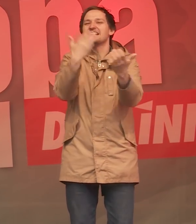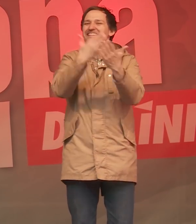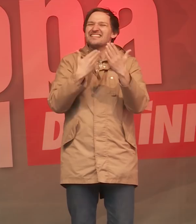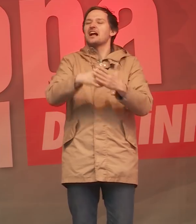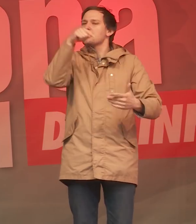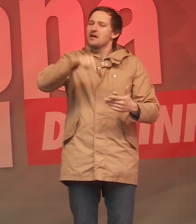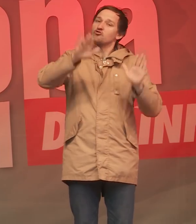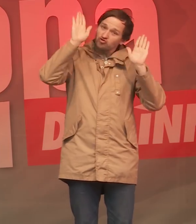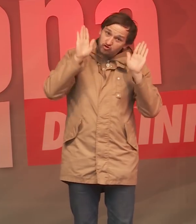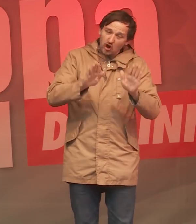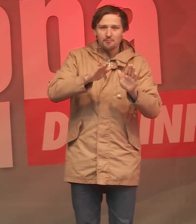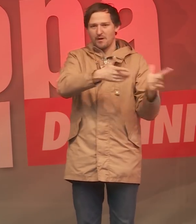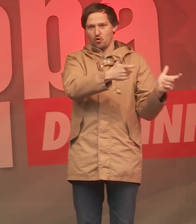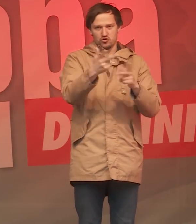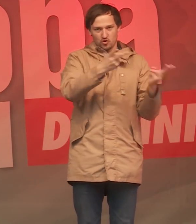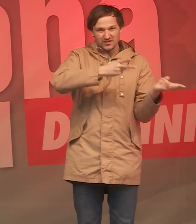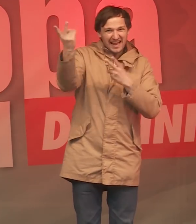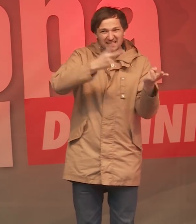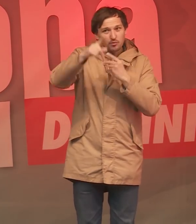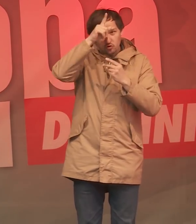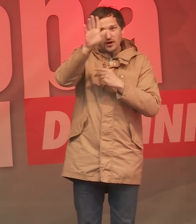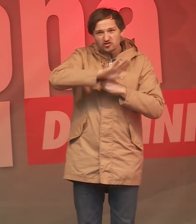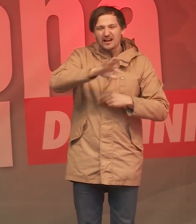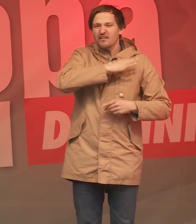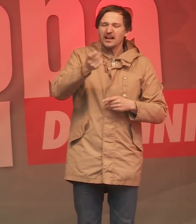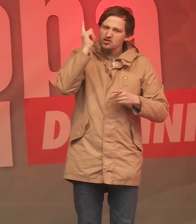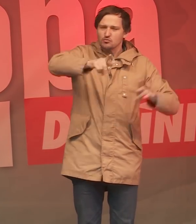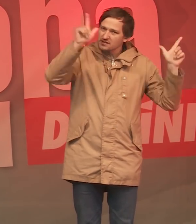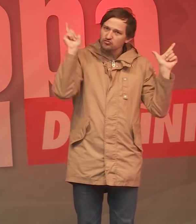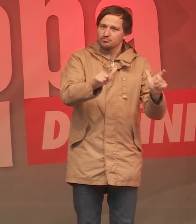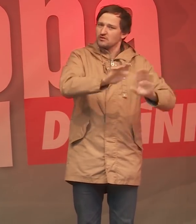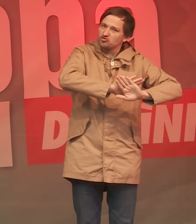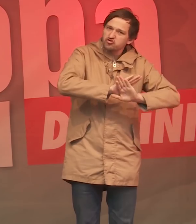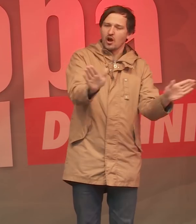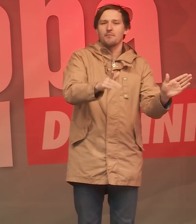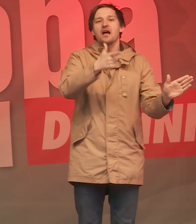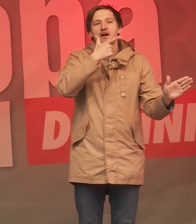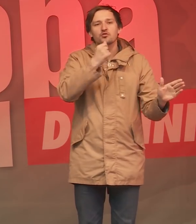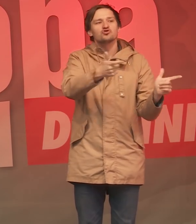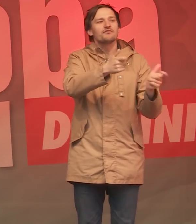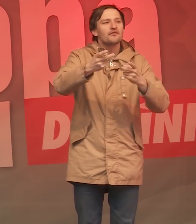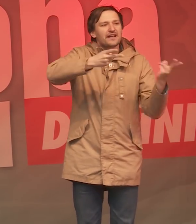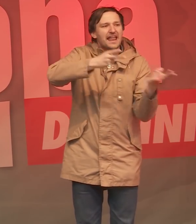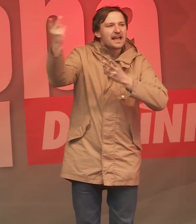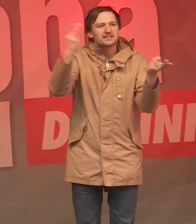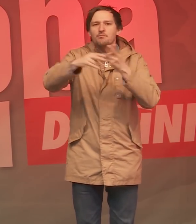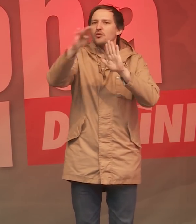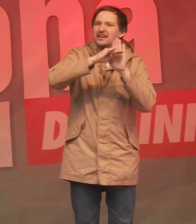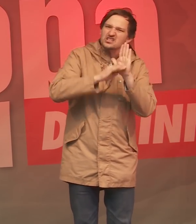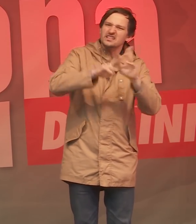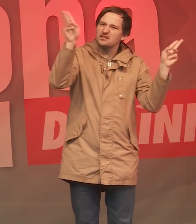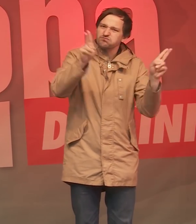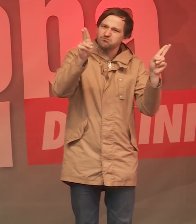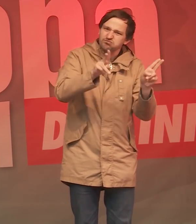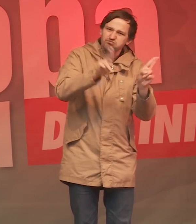endlich die Rüstungsexporte aus Deutschland und Frankreich. Wir wollen eine restriktive Waffenexportrichtlinie durchsetzen,